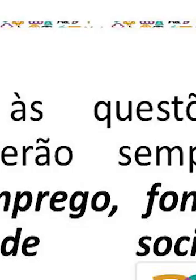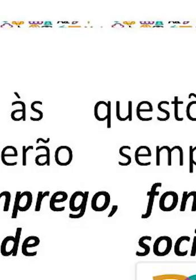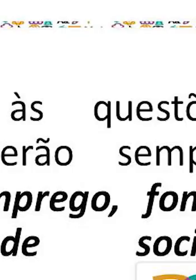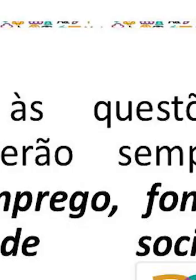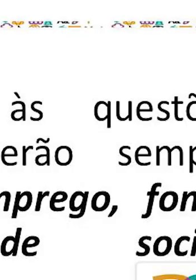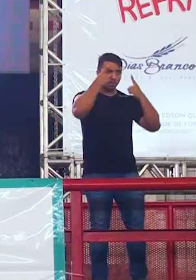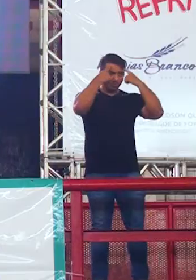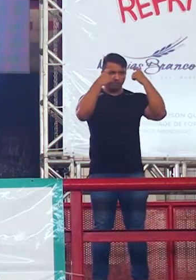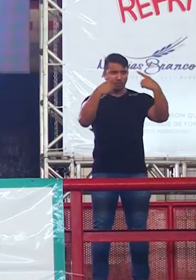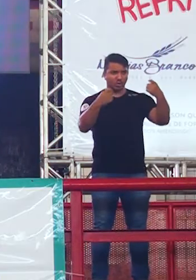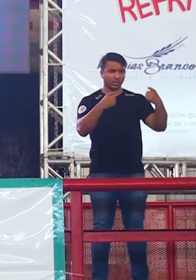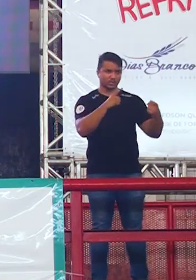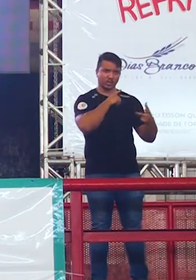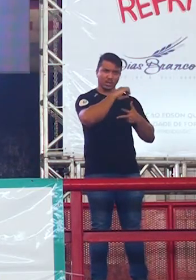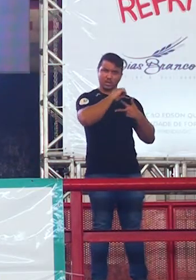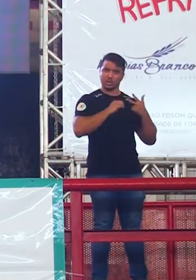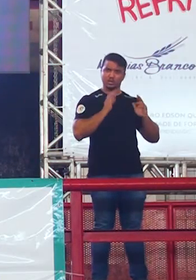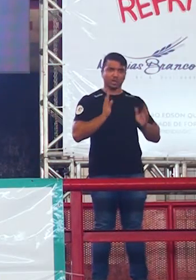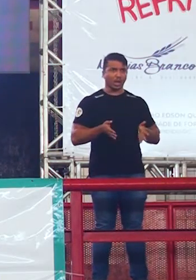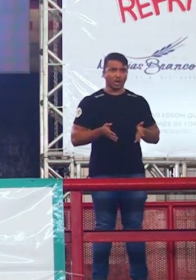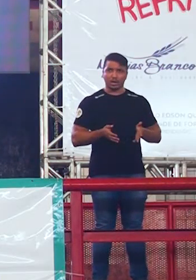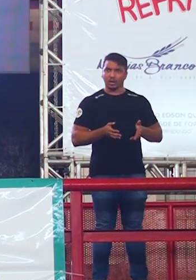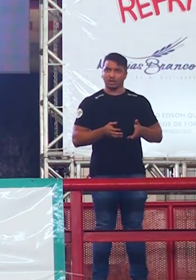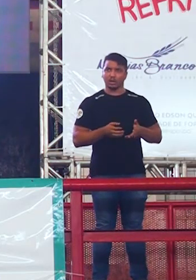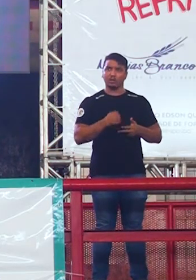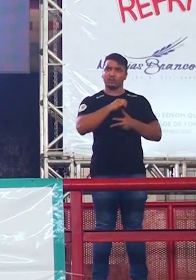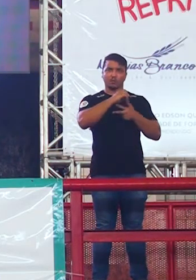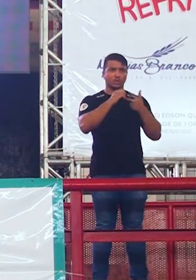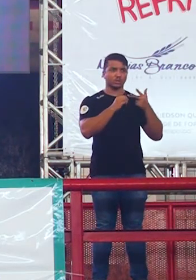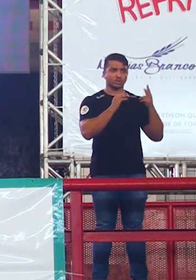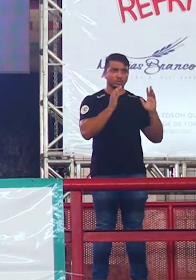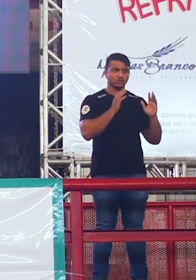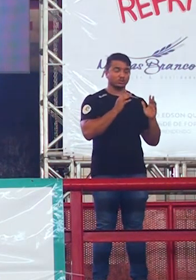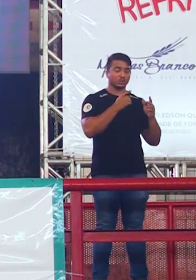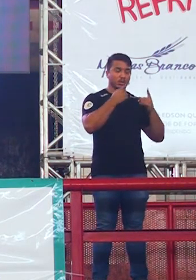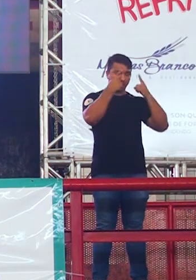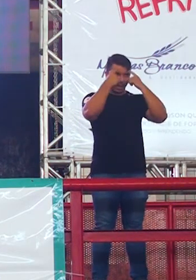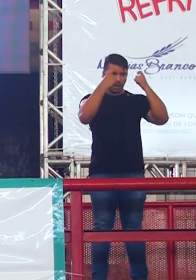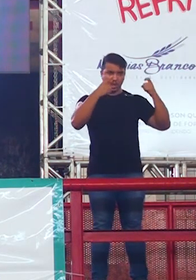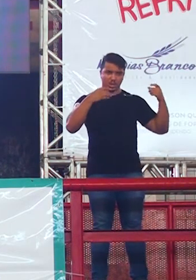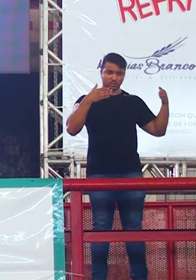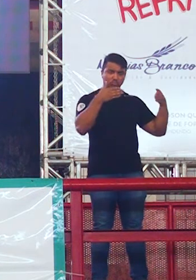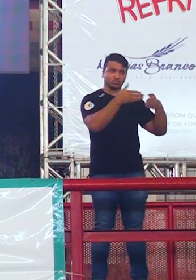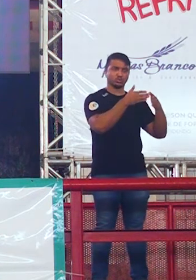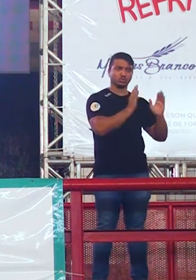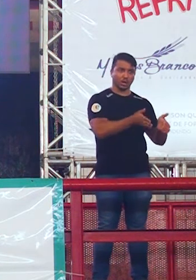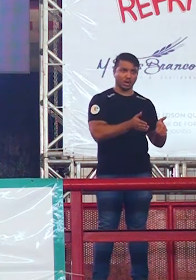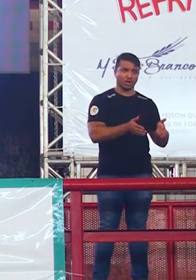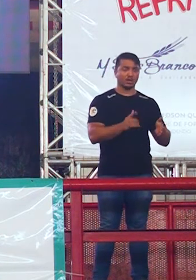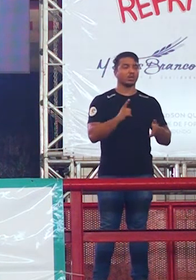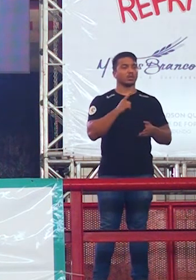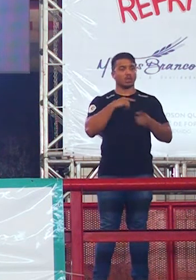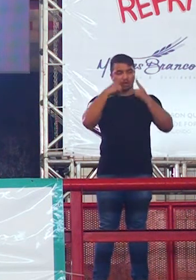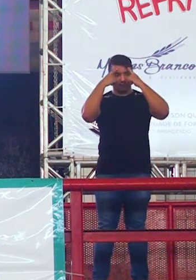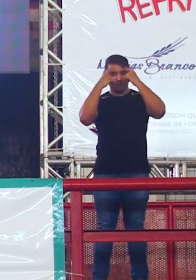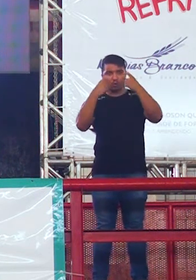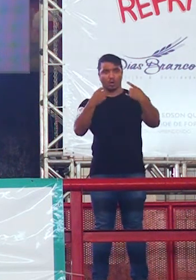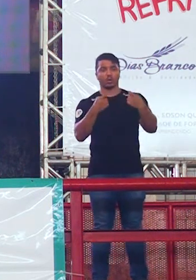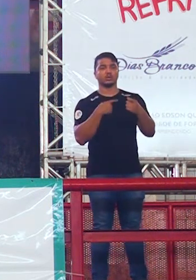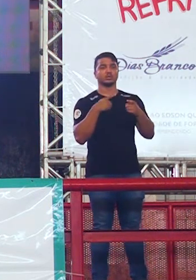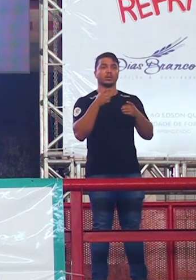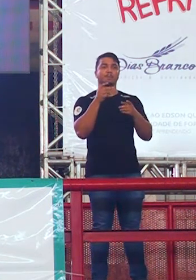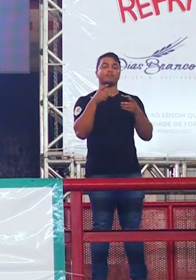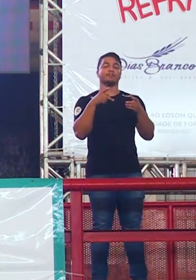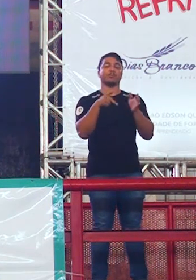violência já caiu no Enem? Já, e não foi só uma vez não, viu? Já caiu a violência de modo